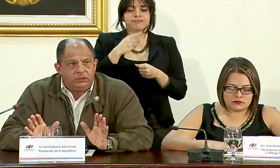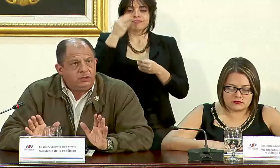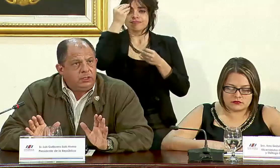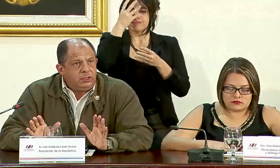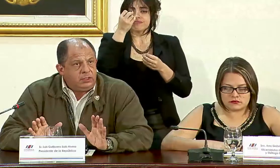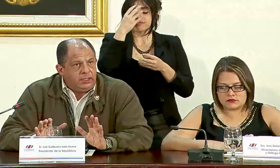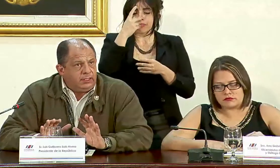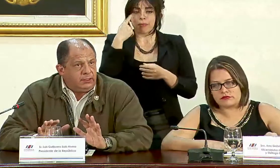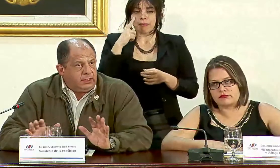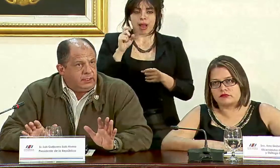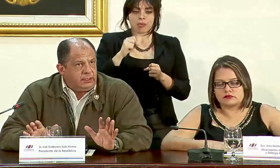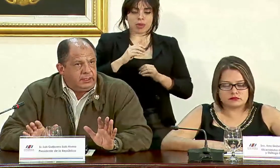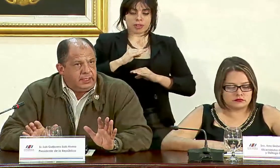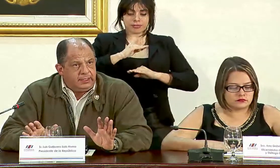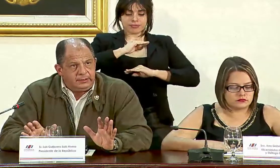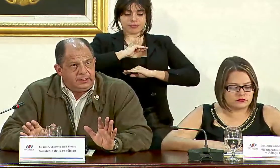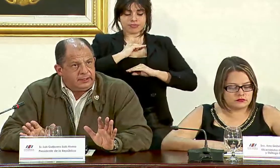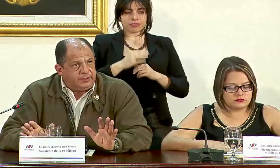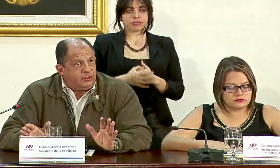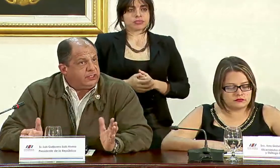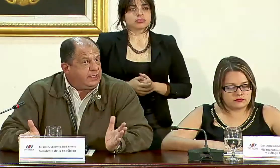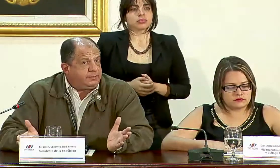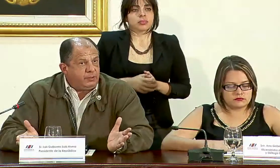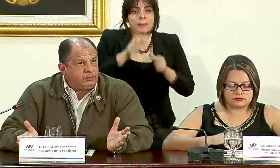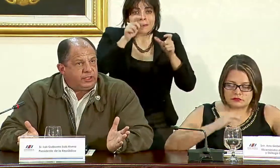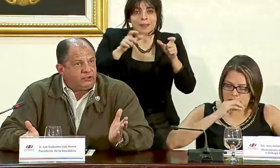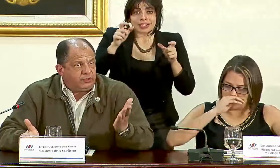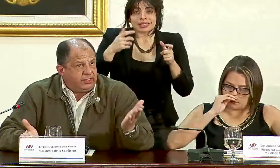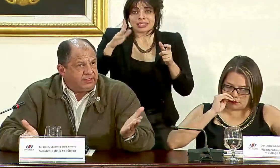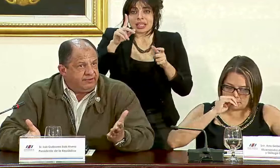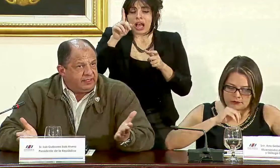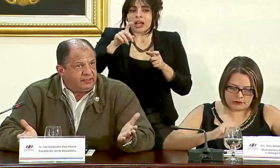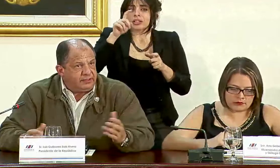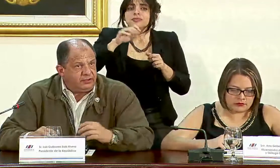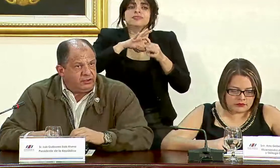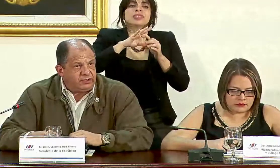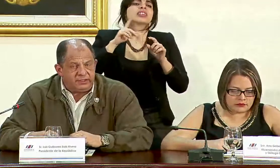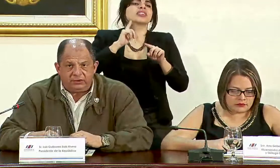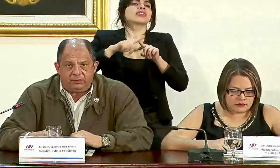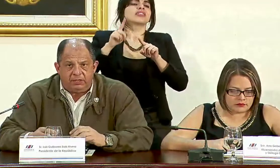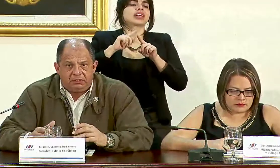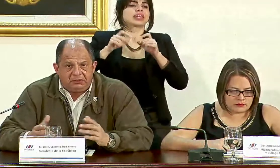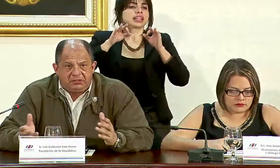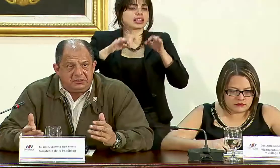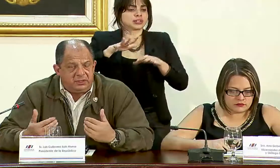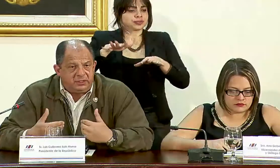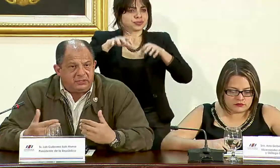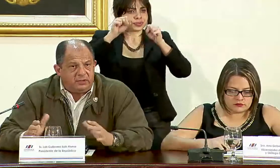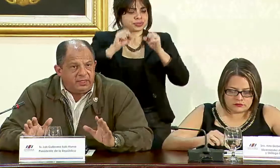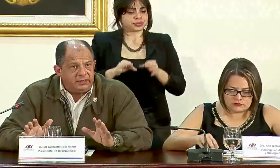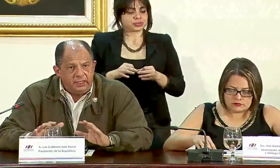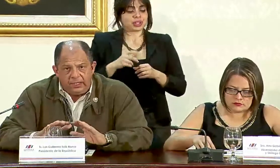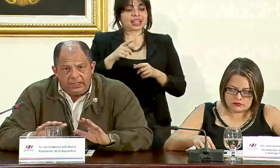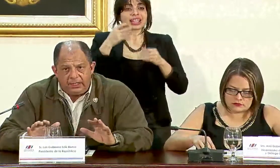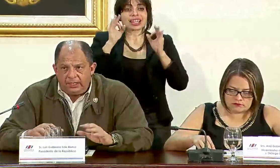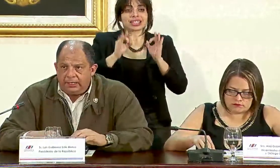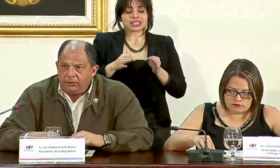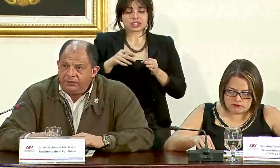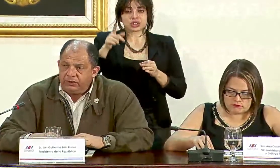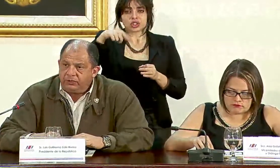satisfacción de las personas que han preguntado sobre las diferentes decisiones que se han tomado que son decisiones en las cuales